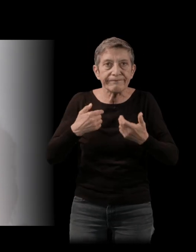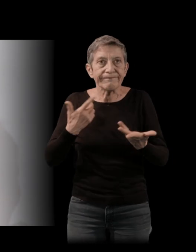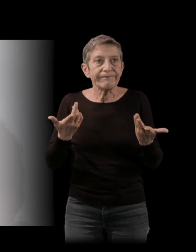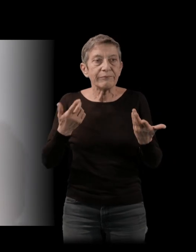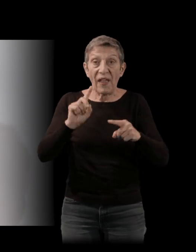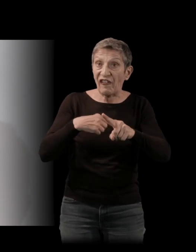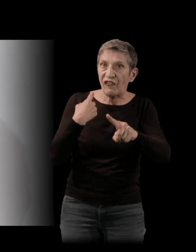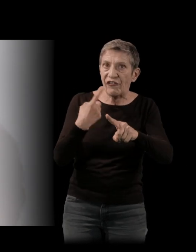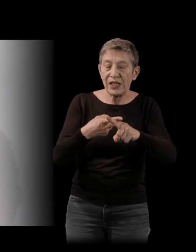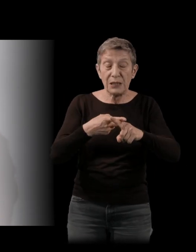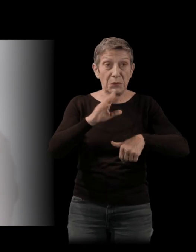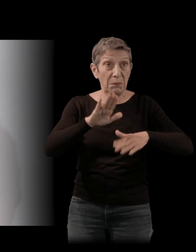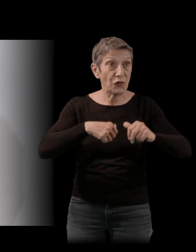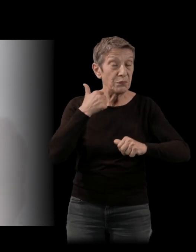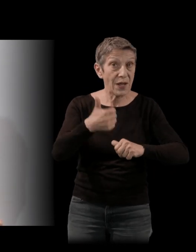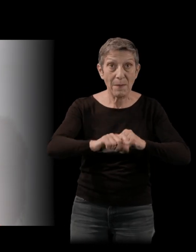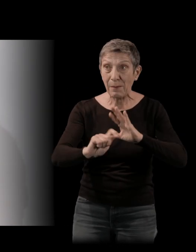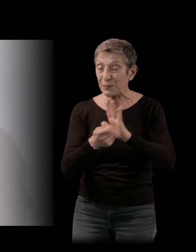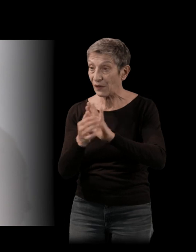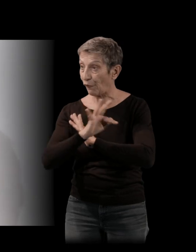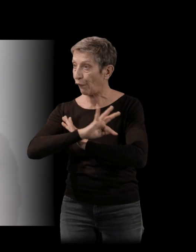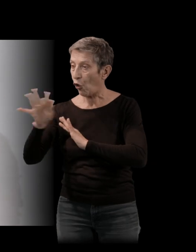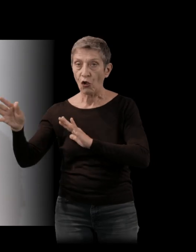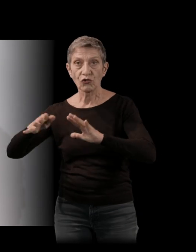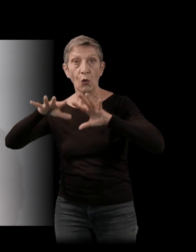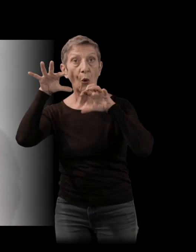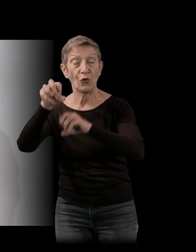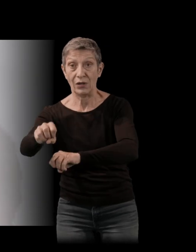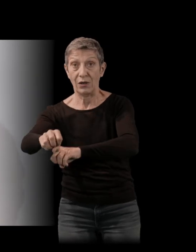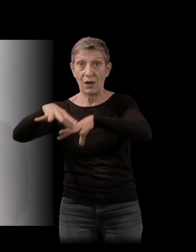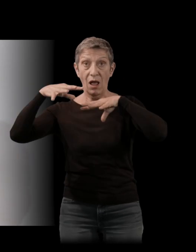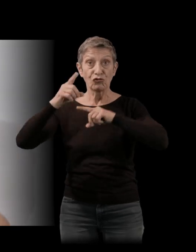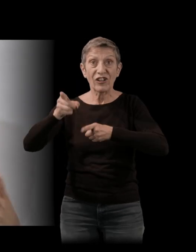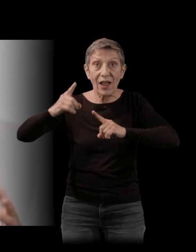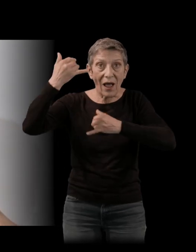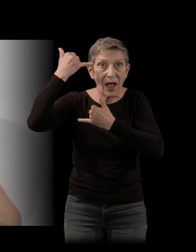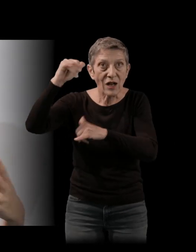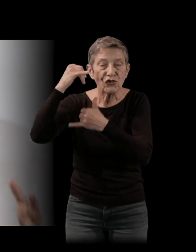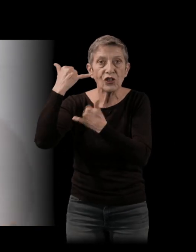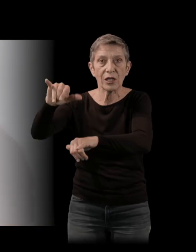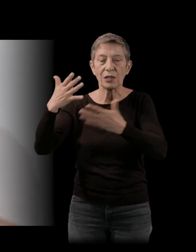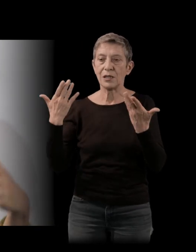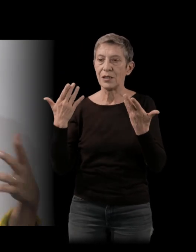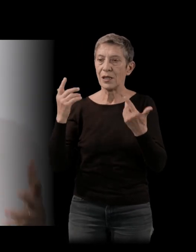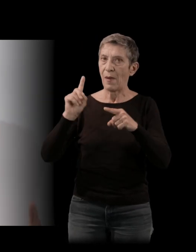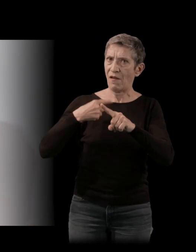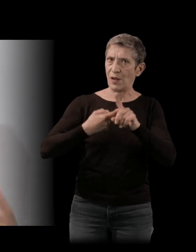en pleine décolonisation, en pleine guerre d'Algérie, alors que c'est un film qui est plutôt du côté du tiers-monde, des